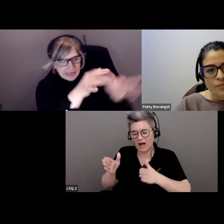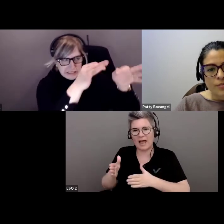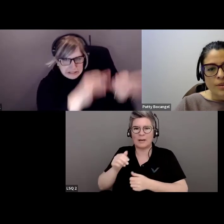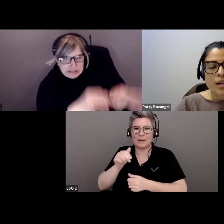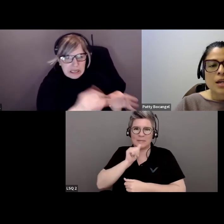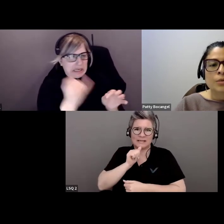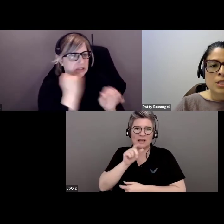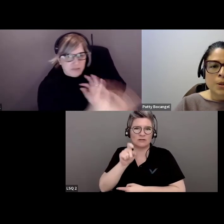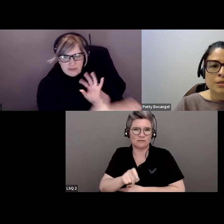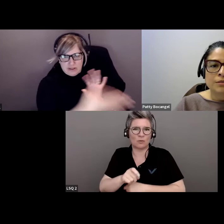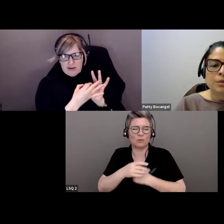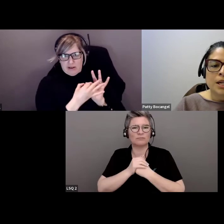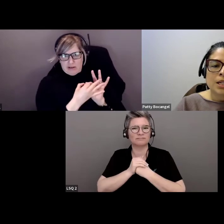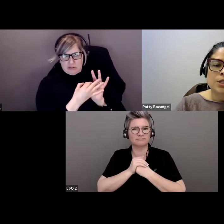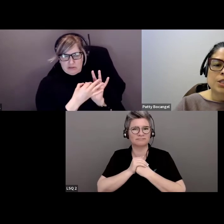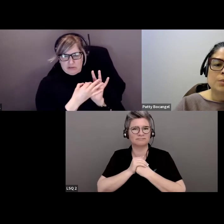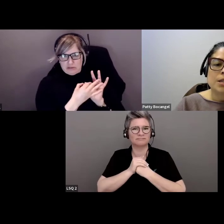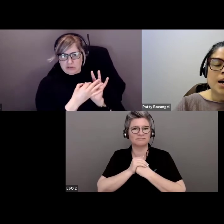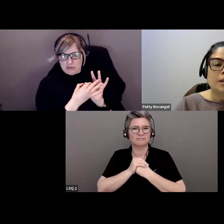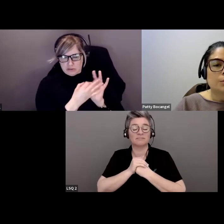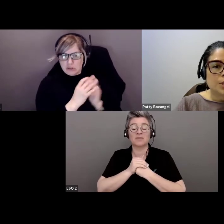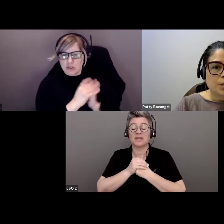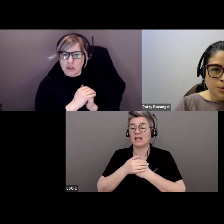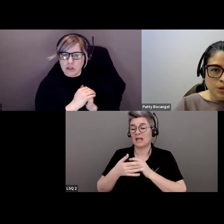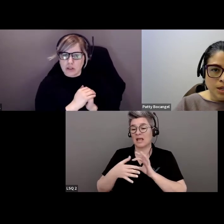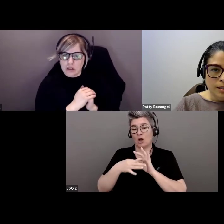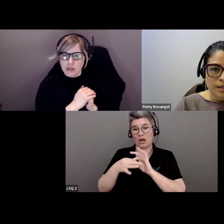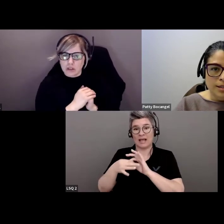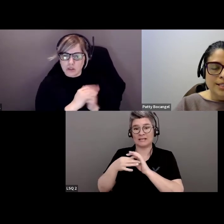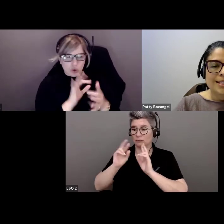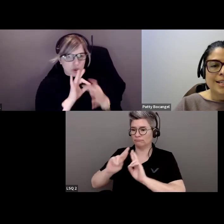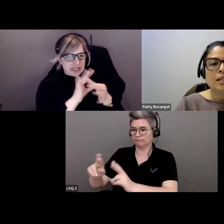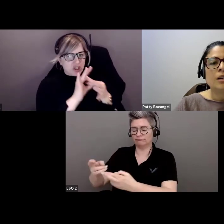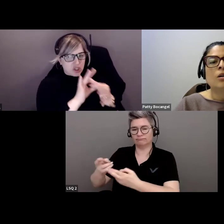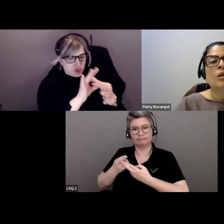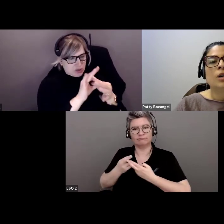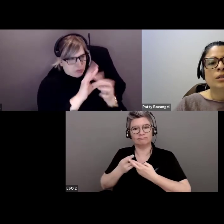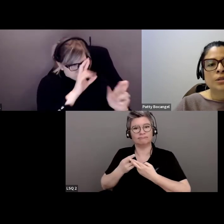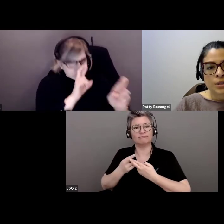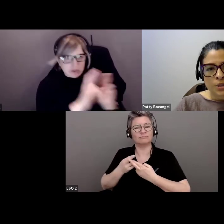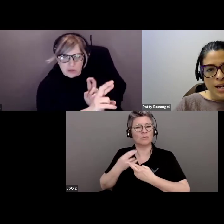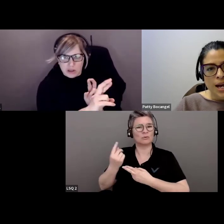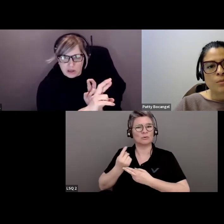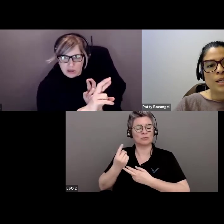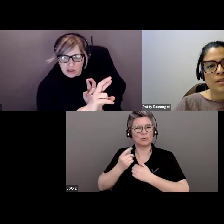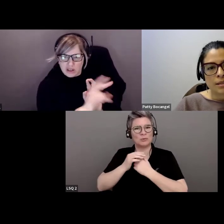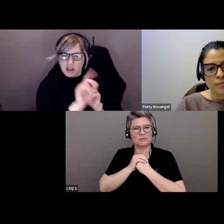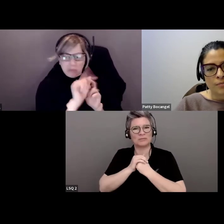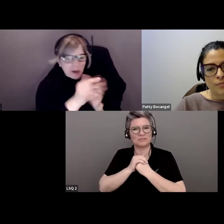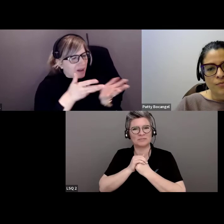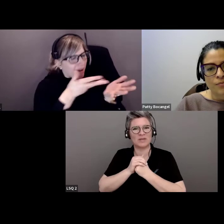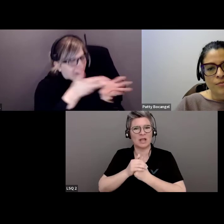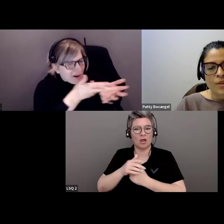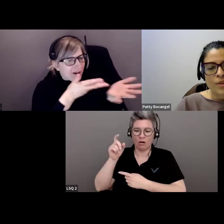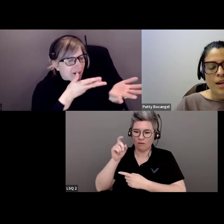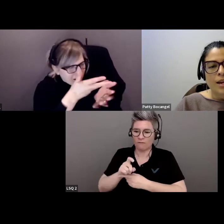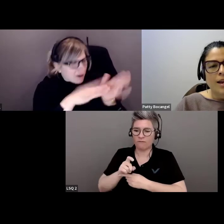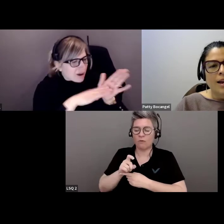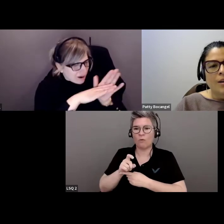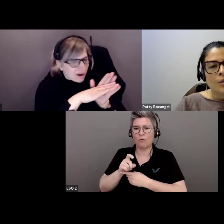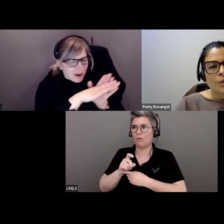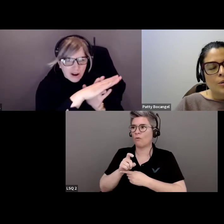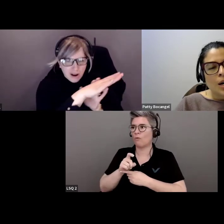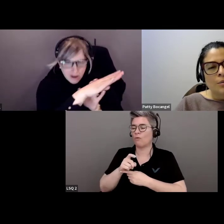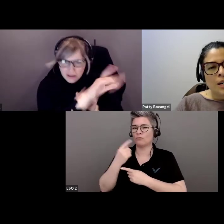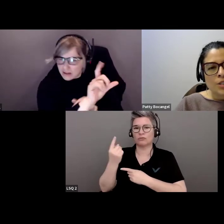Les relations respectueuses sont réciproques. Elles doivent être alimentées